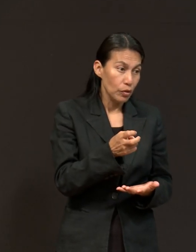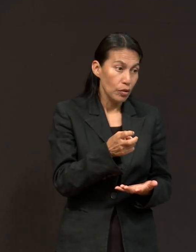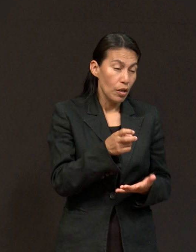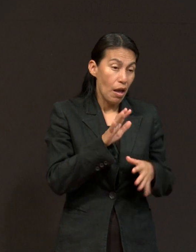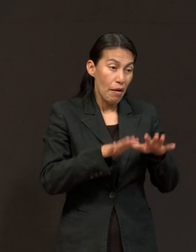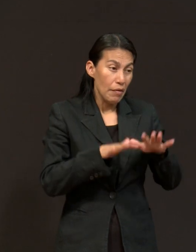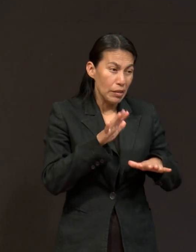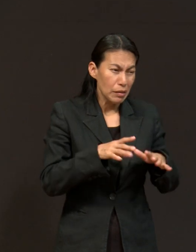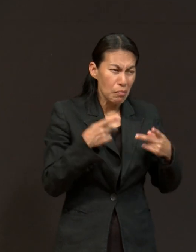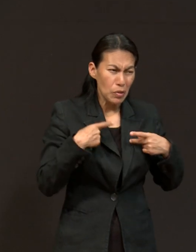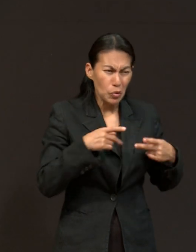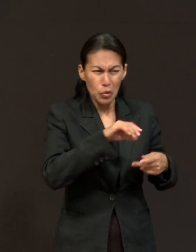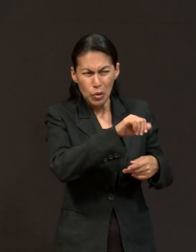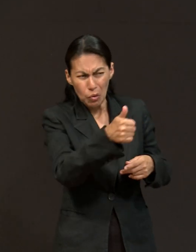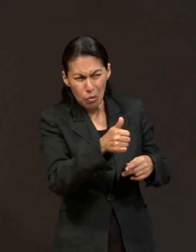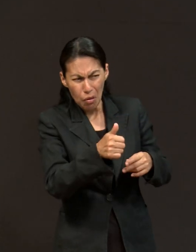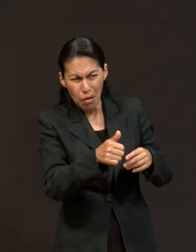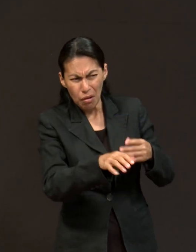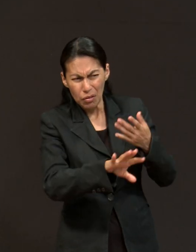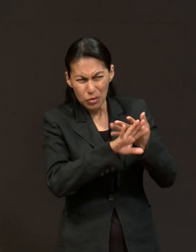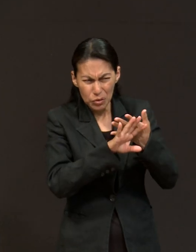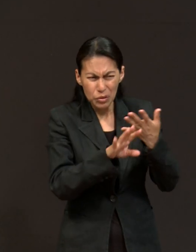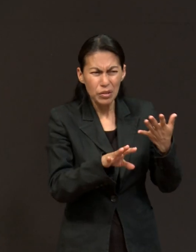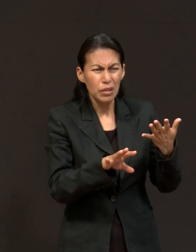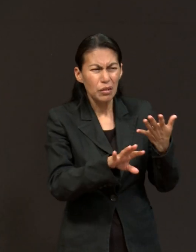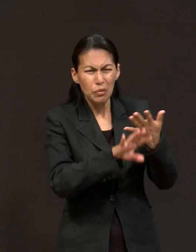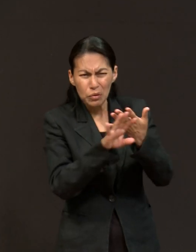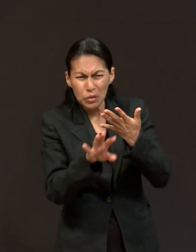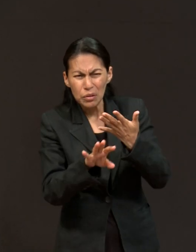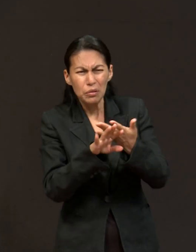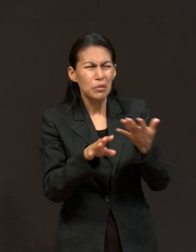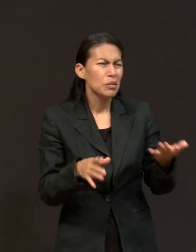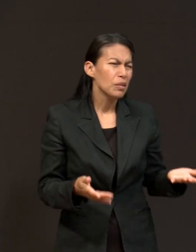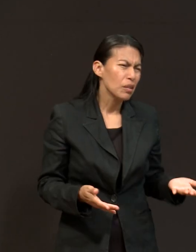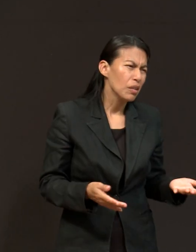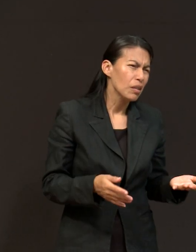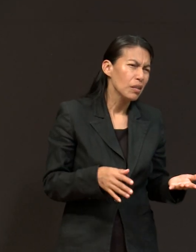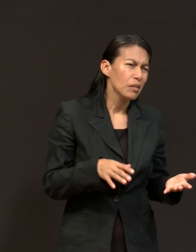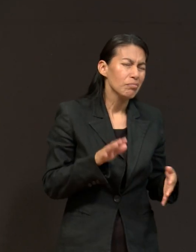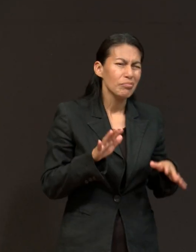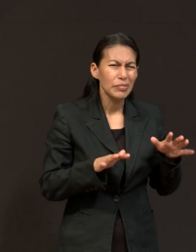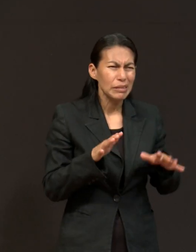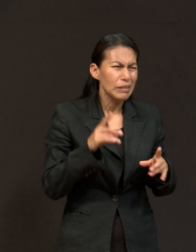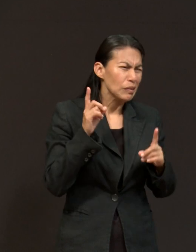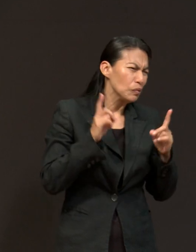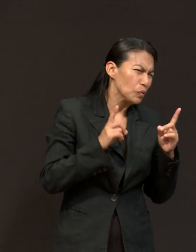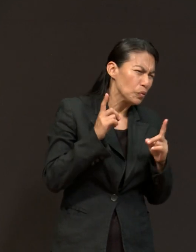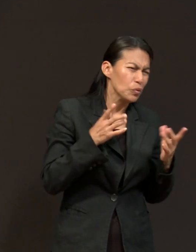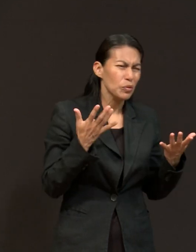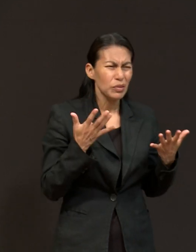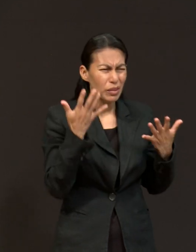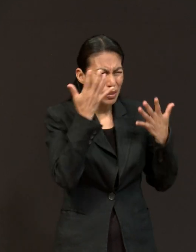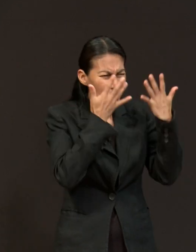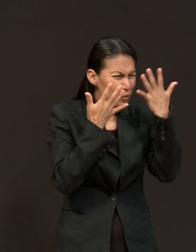opinión de otros. Y que a veces nos provoca cierta reacción donde diga,